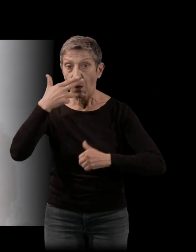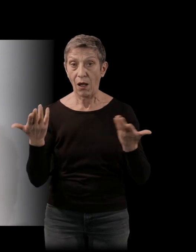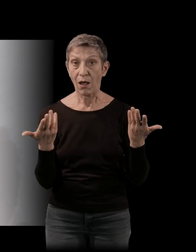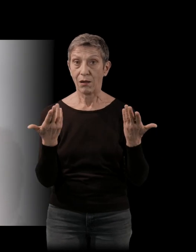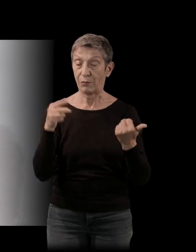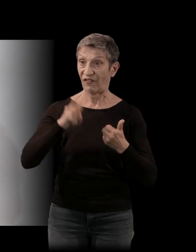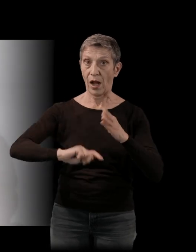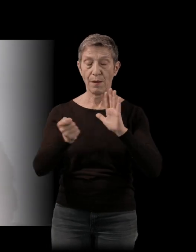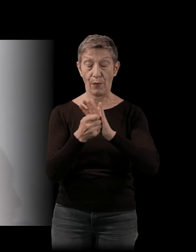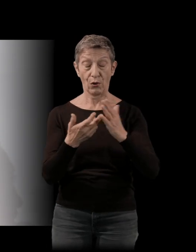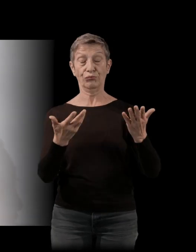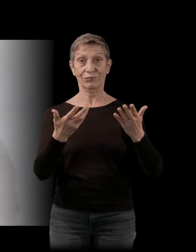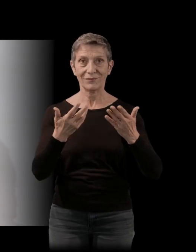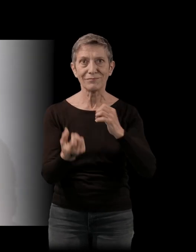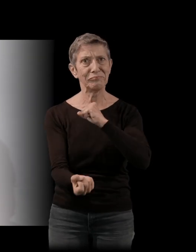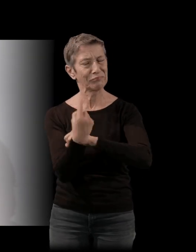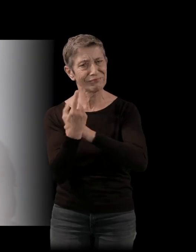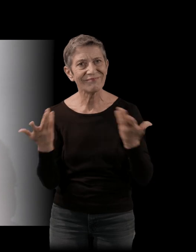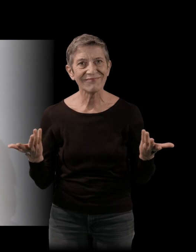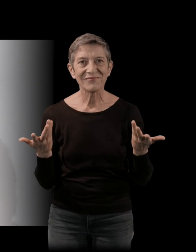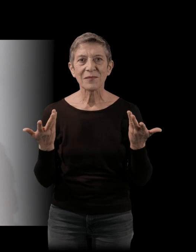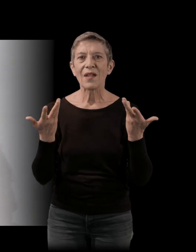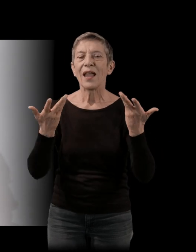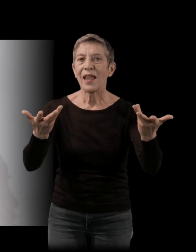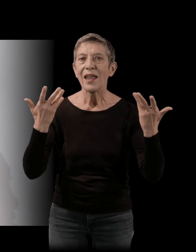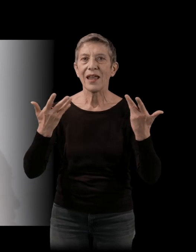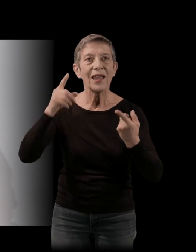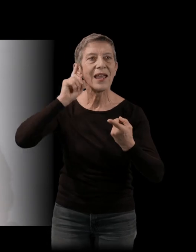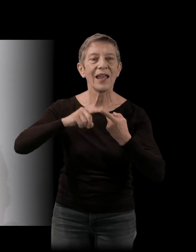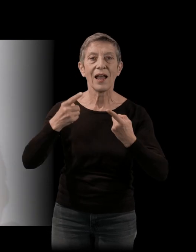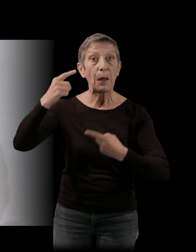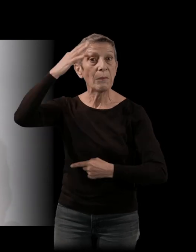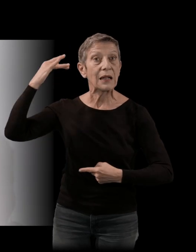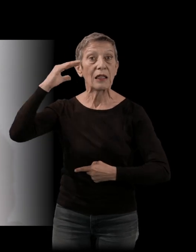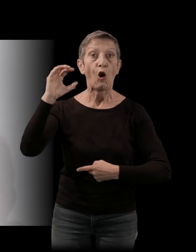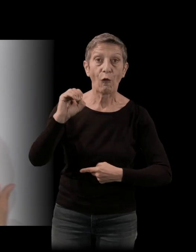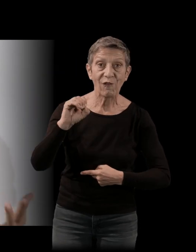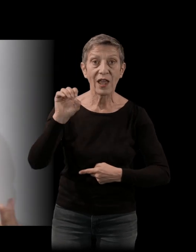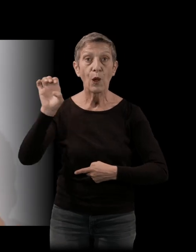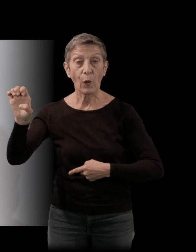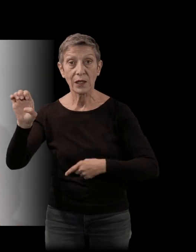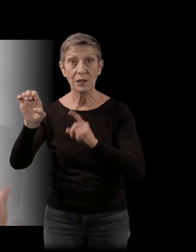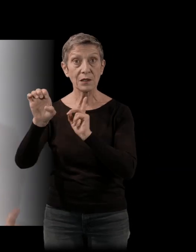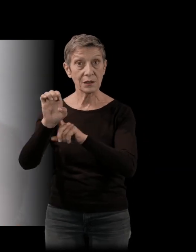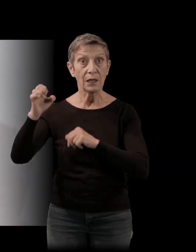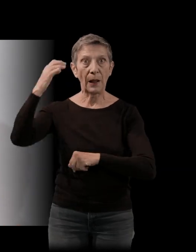incongruité. Et sur un mythe, Orphée Eurydice, est vraiment, s'il y a un mythe qui est plutôt au fondement de la